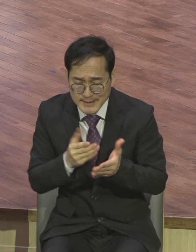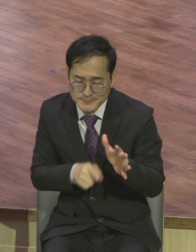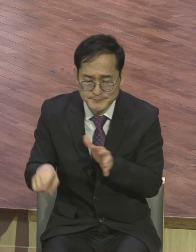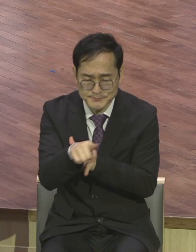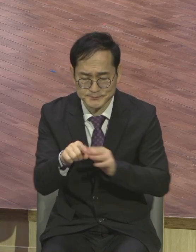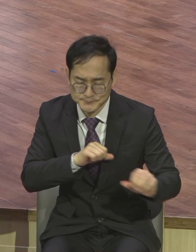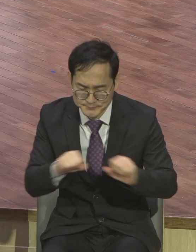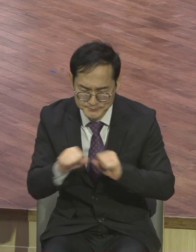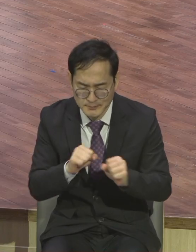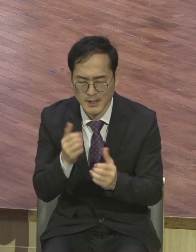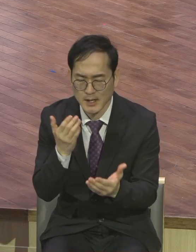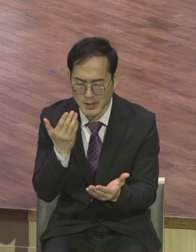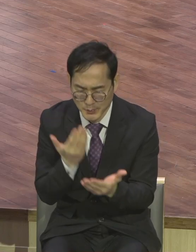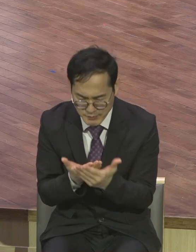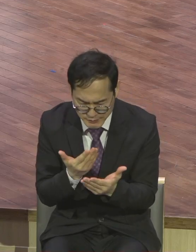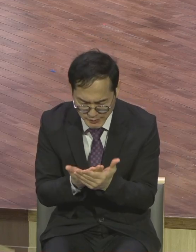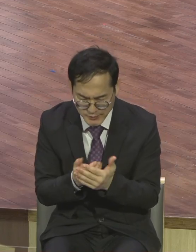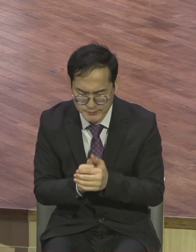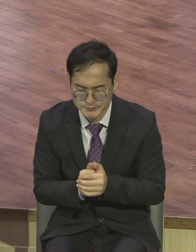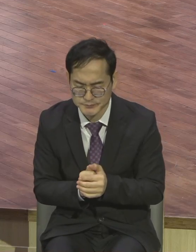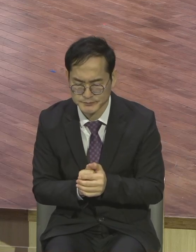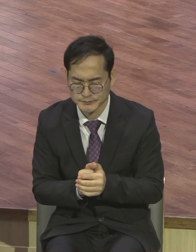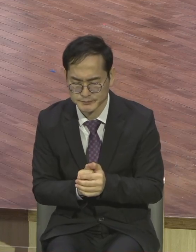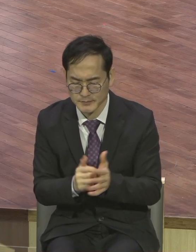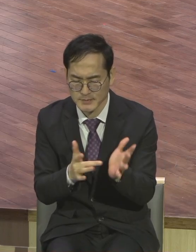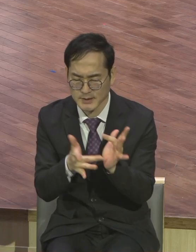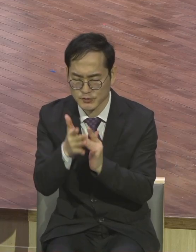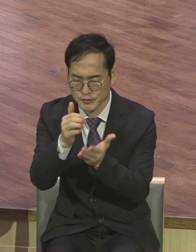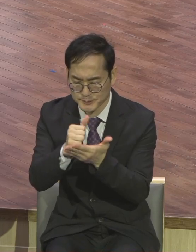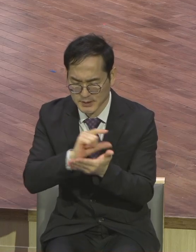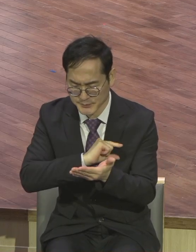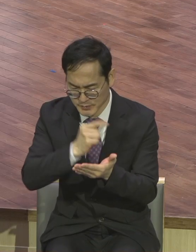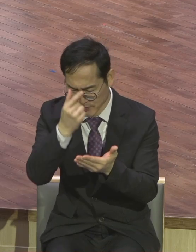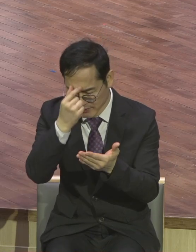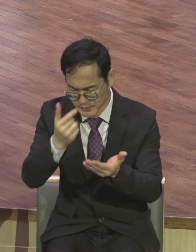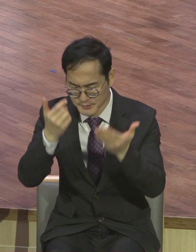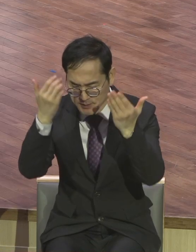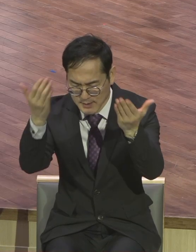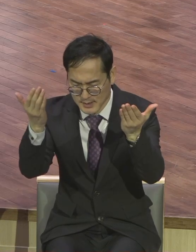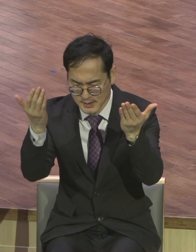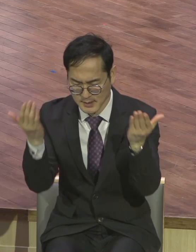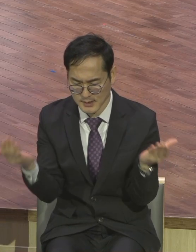전도자들이 되기하여 조합사서 예수의 성받들어 기도합니다 아멘